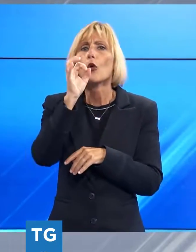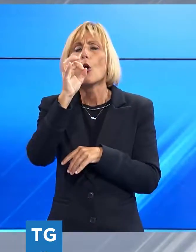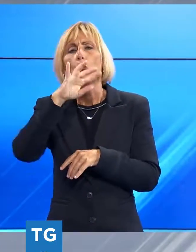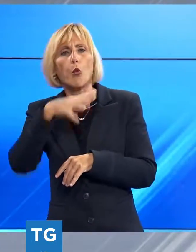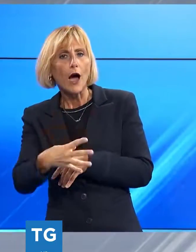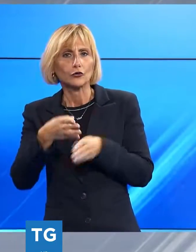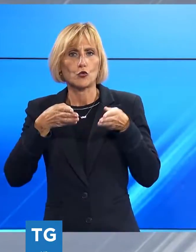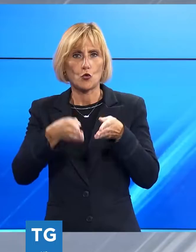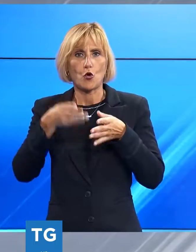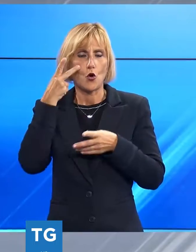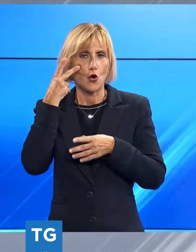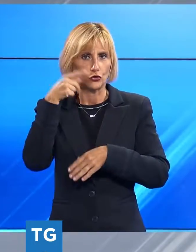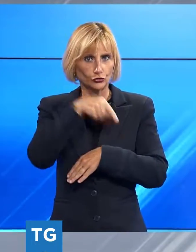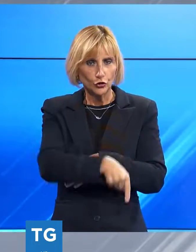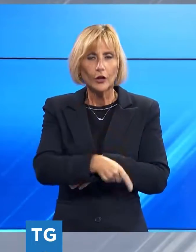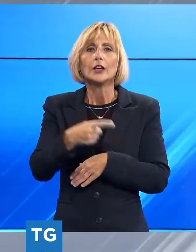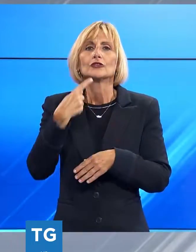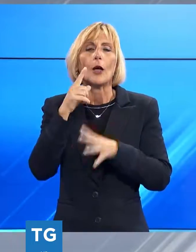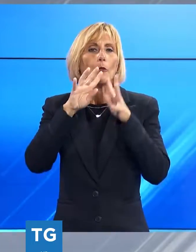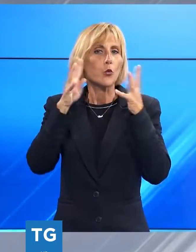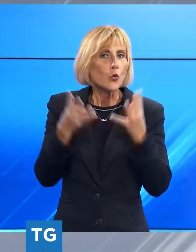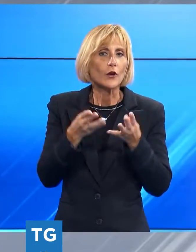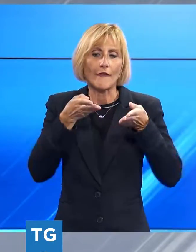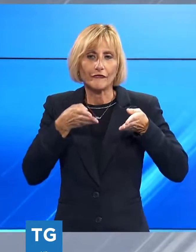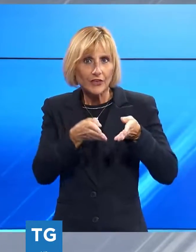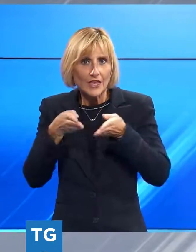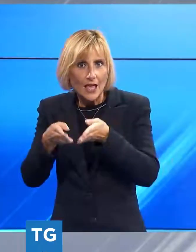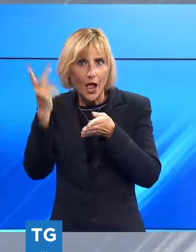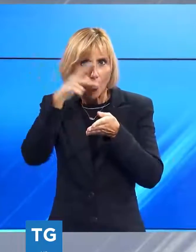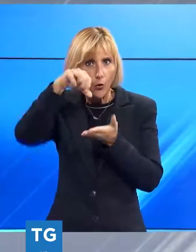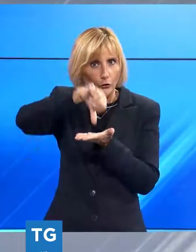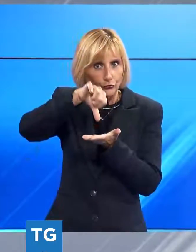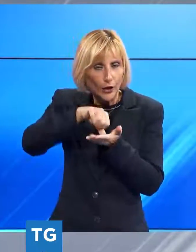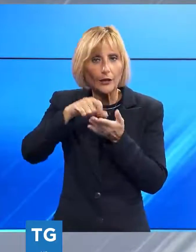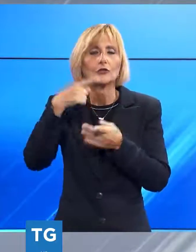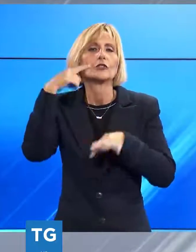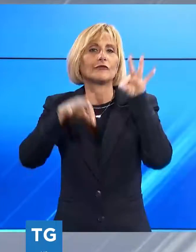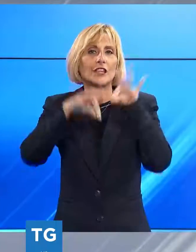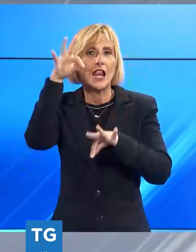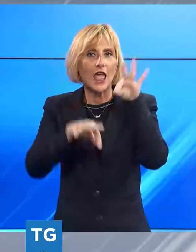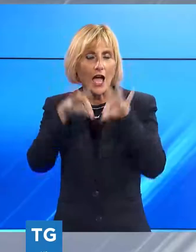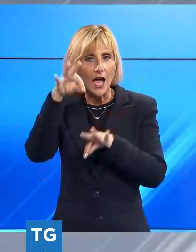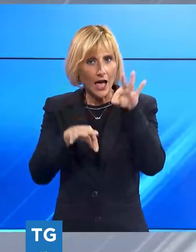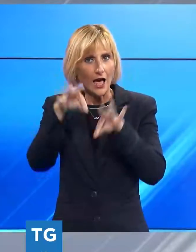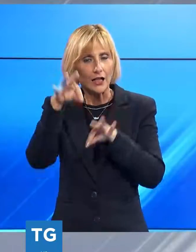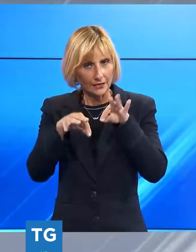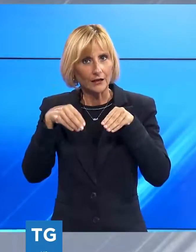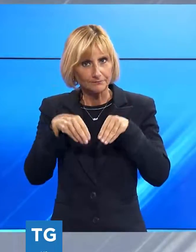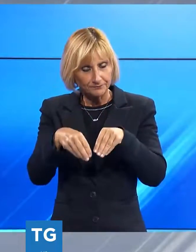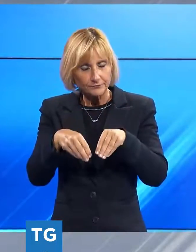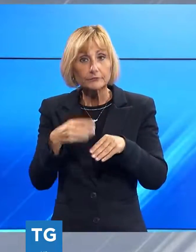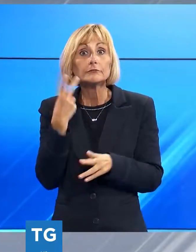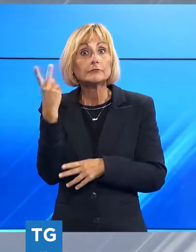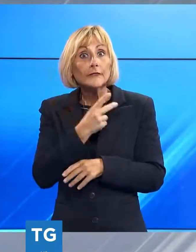lucchesi e sulle mura sfileranno i figuranti, le coreografie e alcune mascherate, protagonisti del Carnevale 2023. Sarebbe la prima